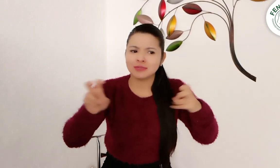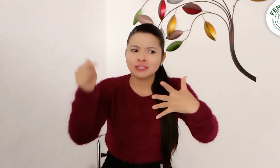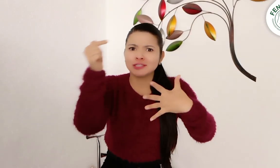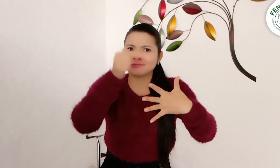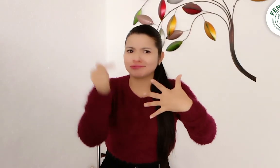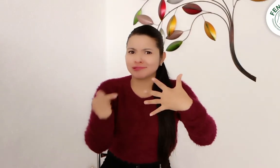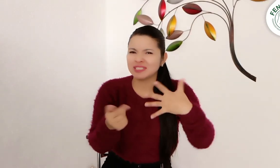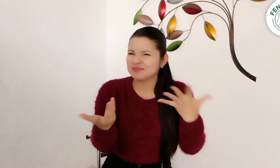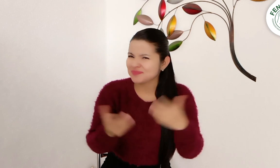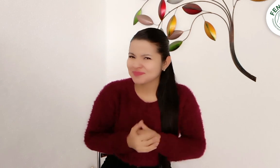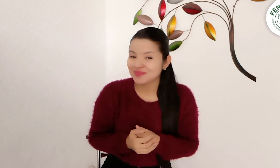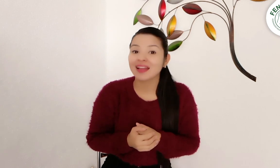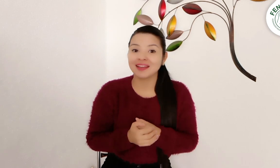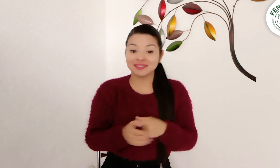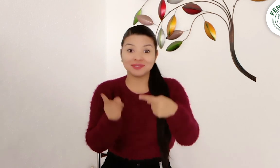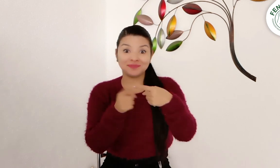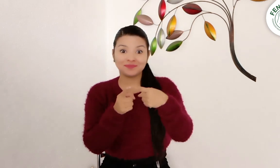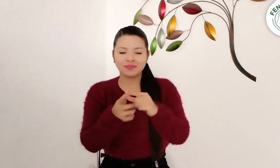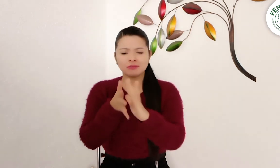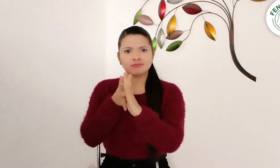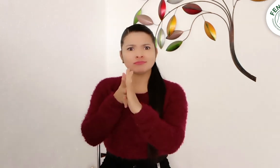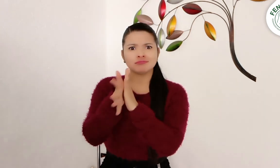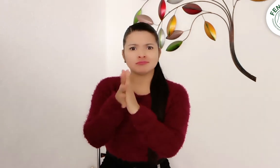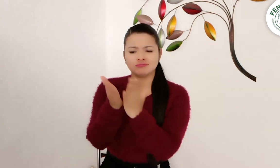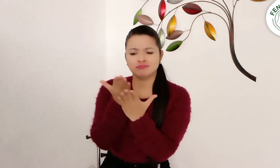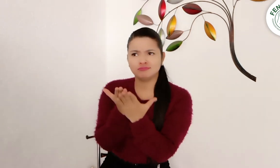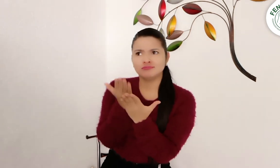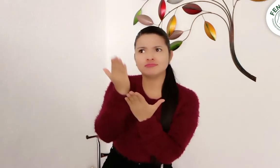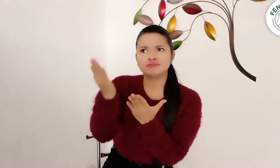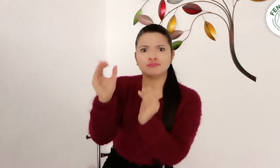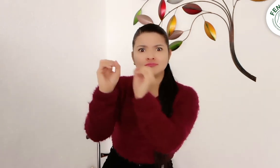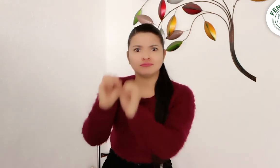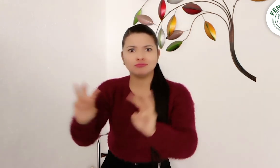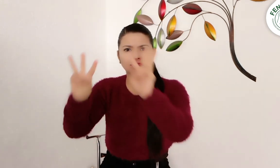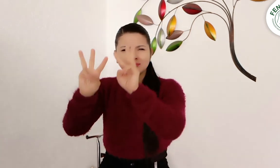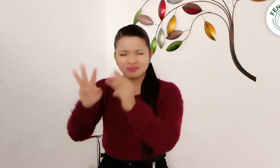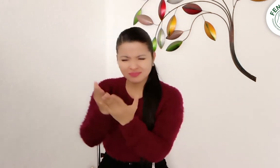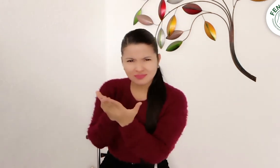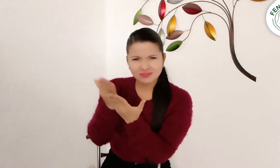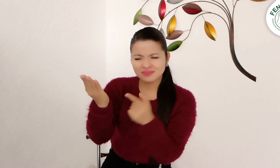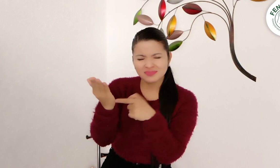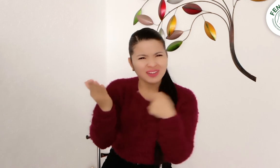Allí hablaremos sobre… ¿Qué es el informe sombra que se entrega a Naciones Unidas?